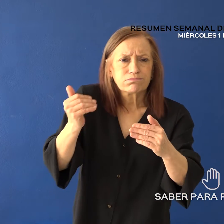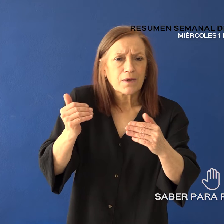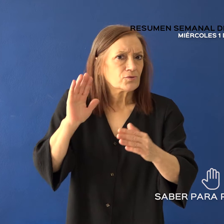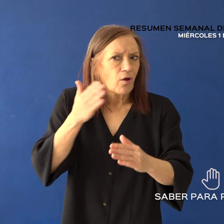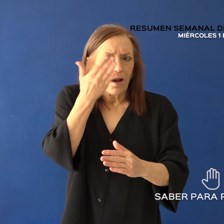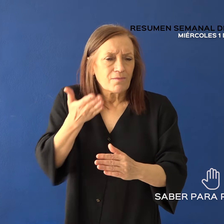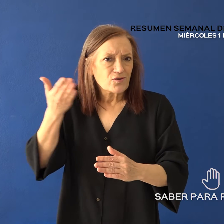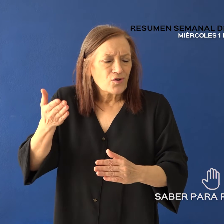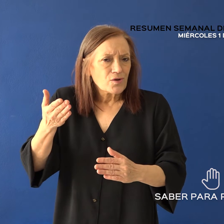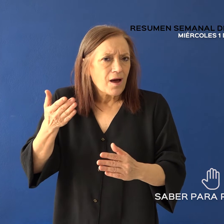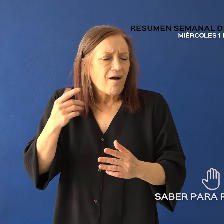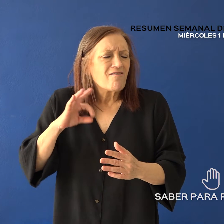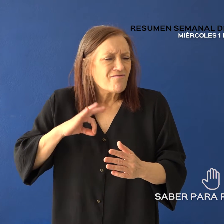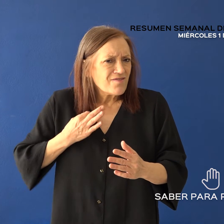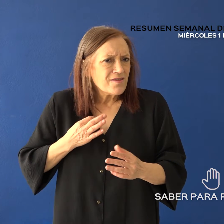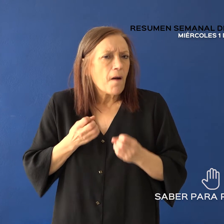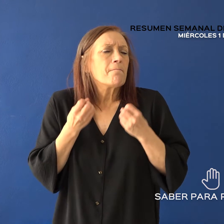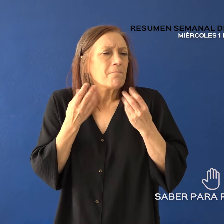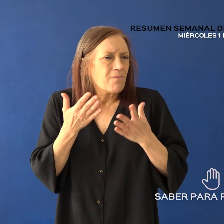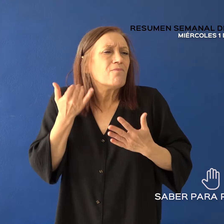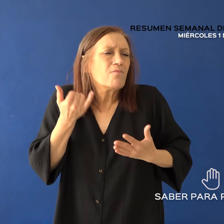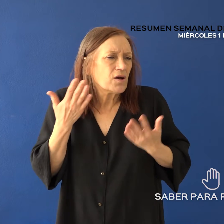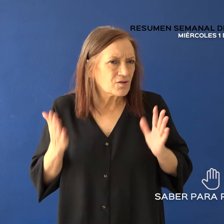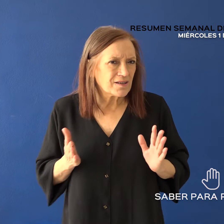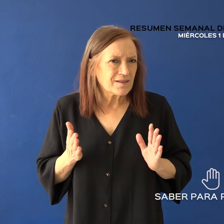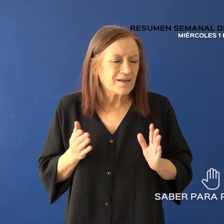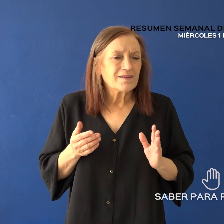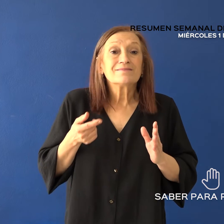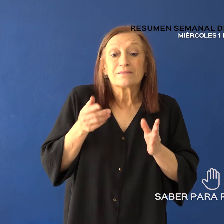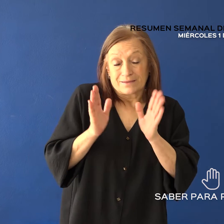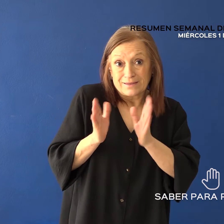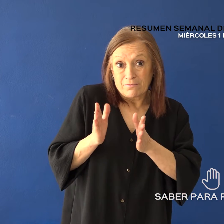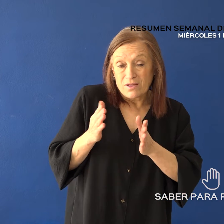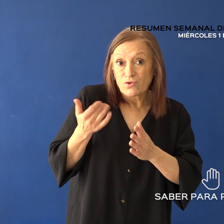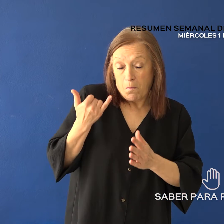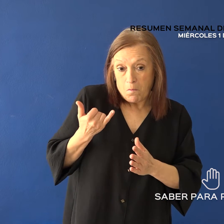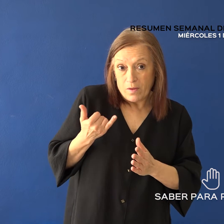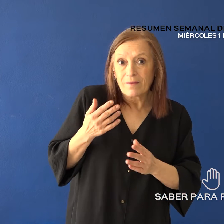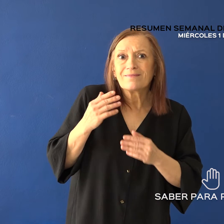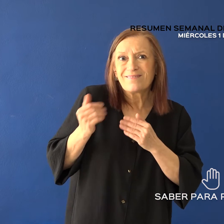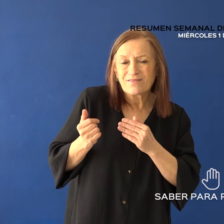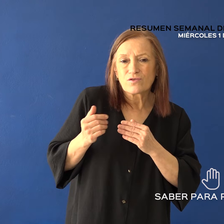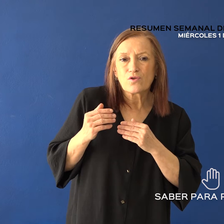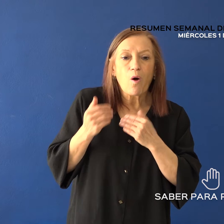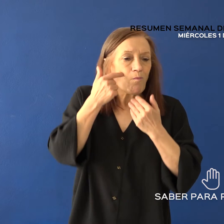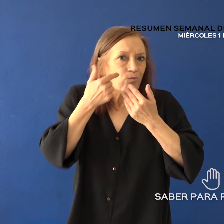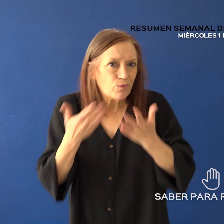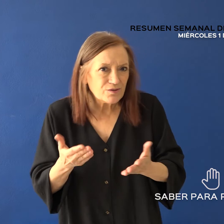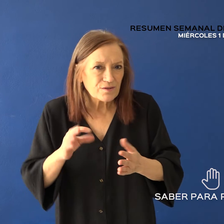hoy las personas con VIH que reciben tratamiento antirretroviral efectivo tengan